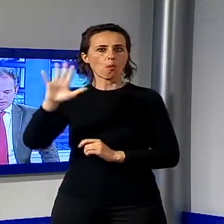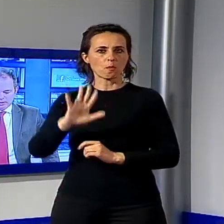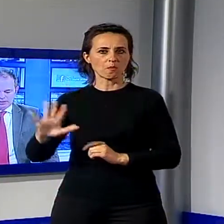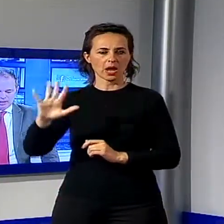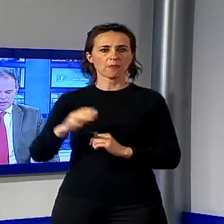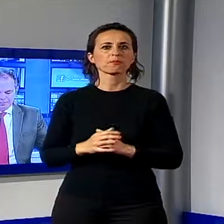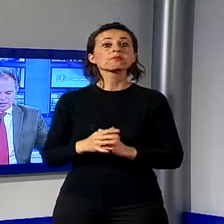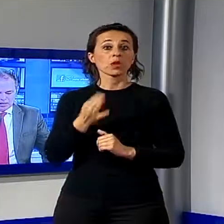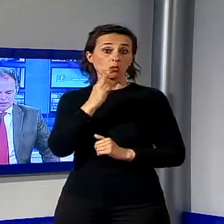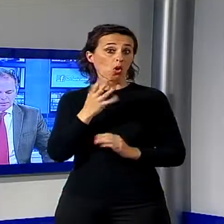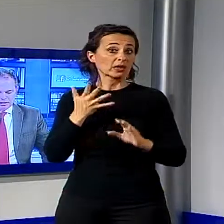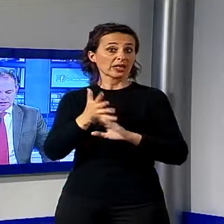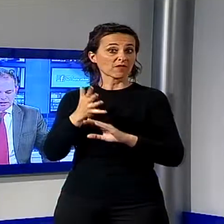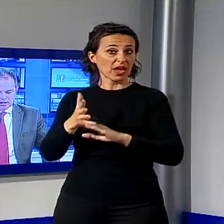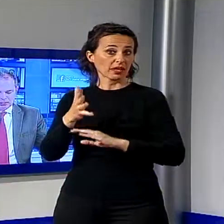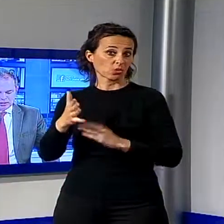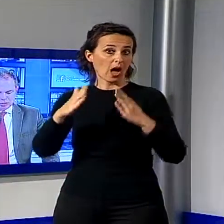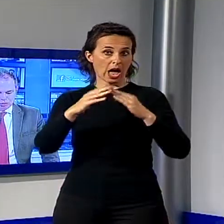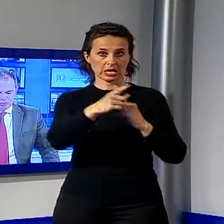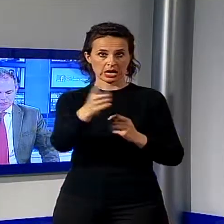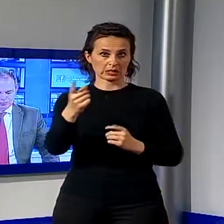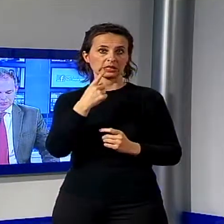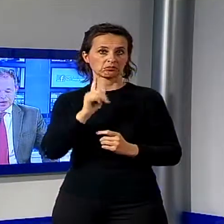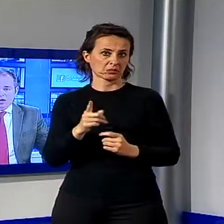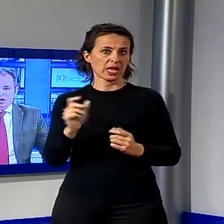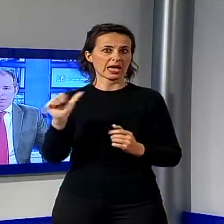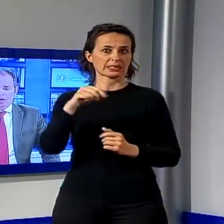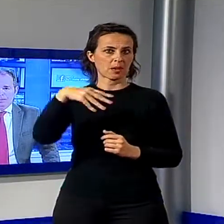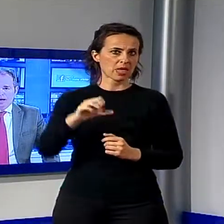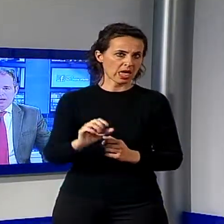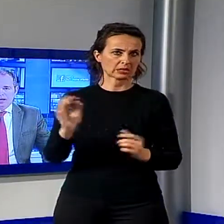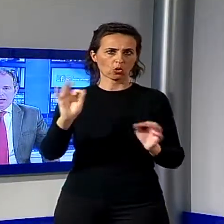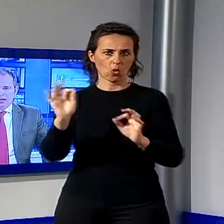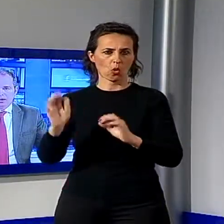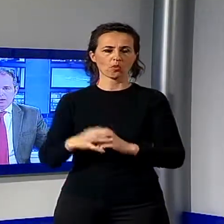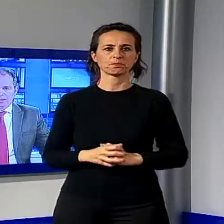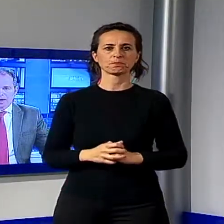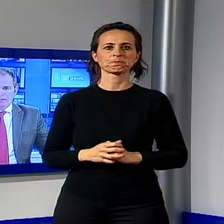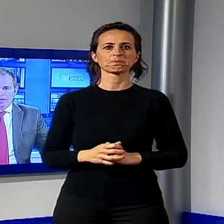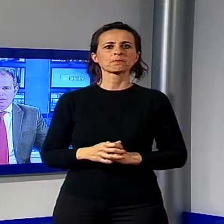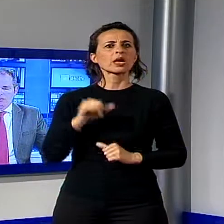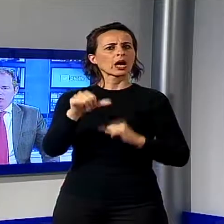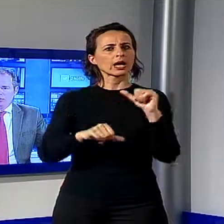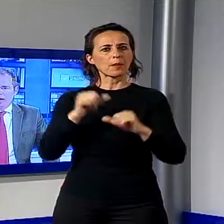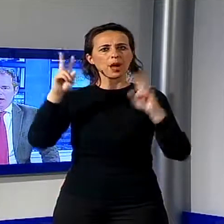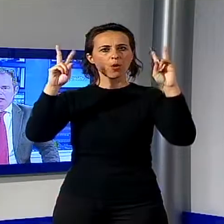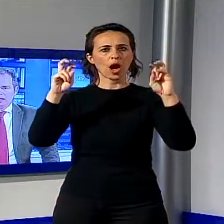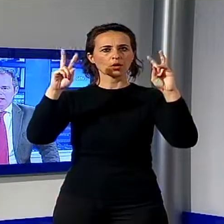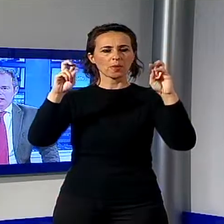intervenire da parte dei telespettatori. Voltiamo pagina e ci occupiamo della riforma della sanità